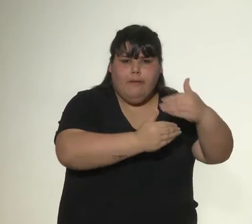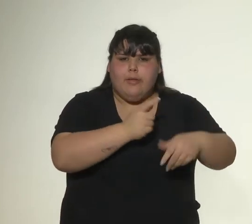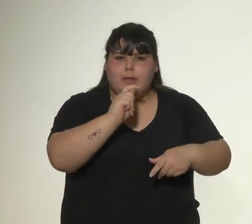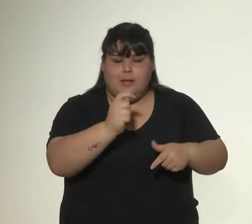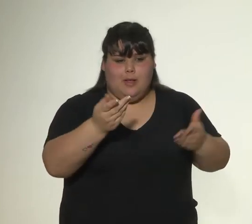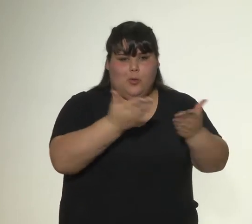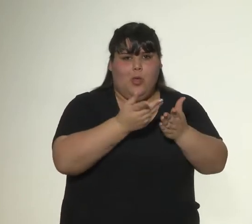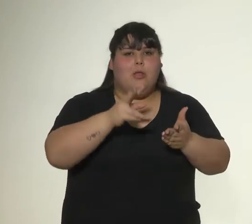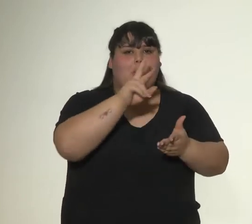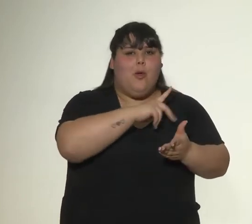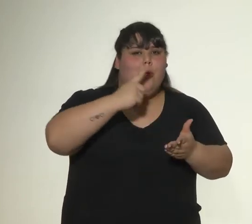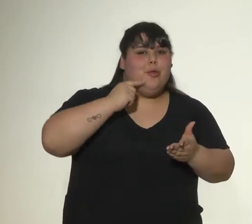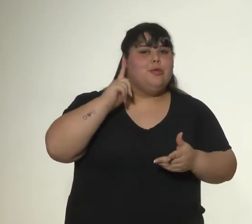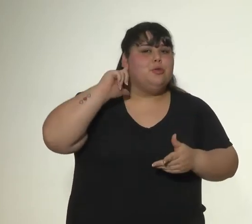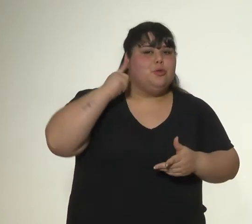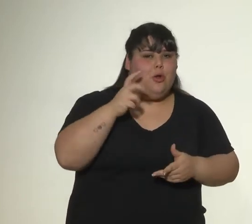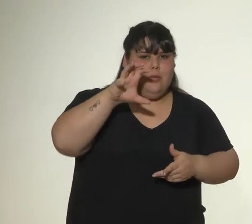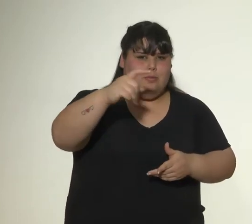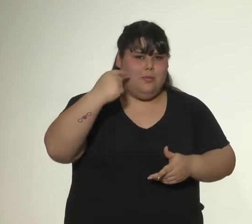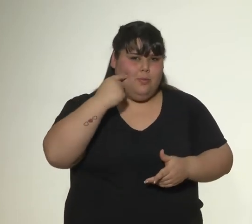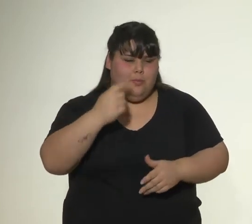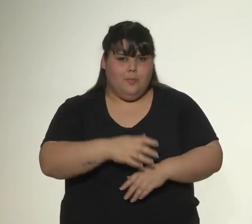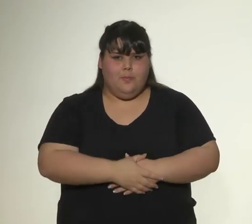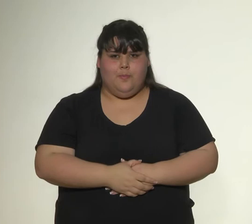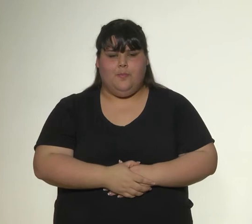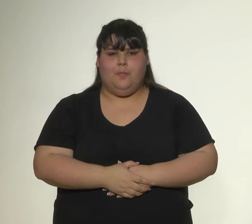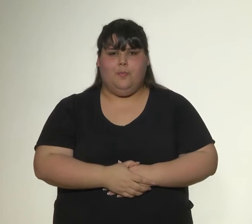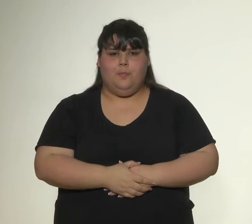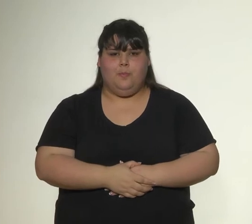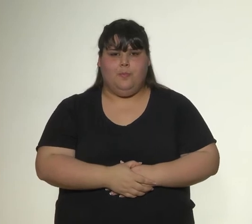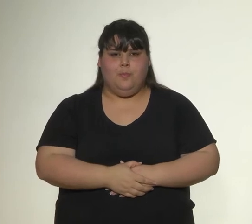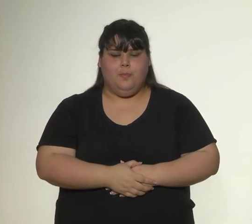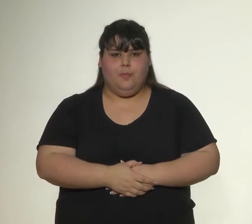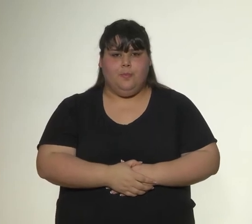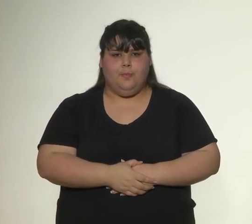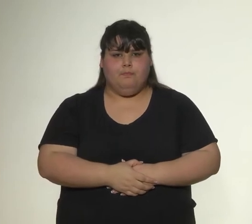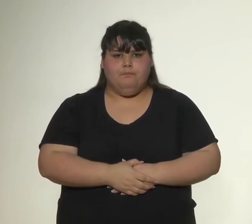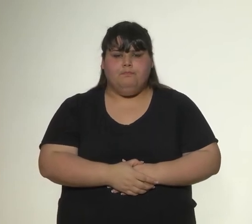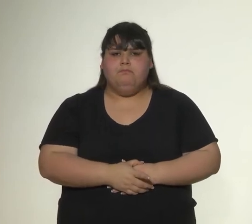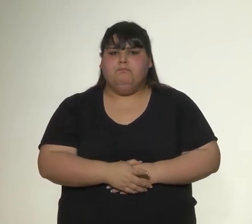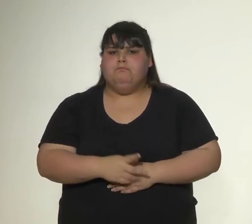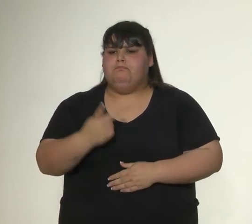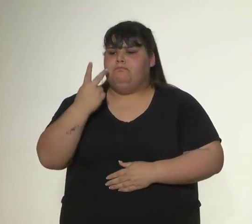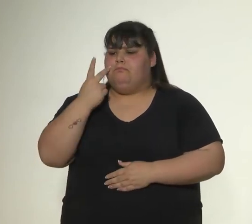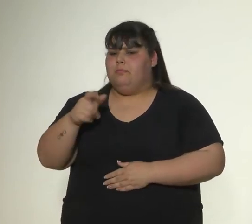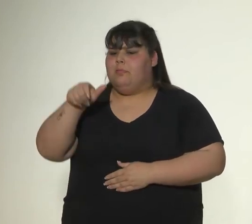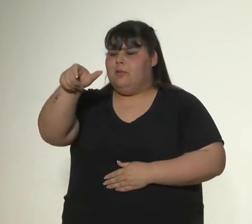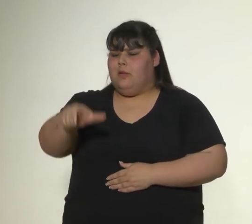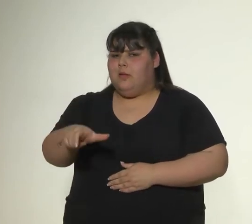estudiantes sordos y sordas de la provincia de Ríos, reconociendo la importancia de su figura